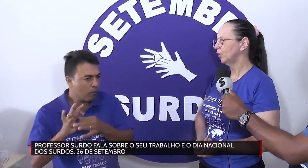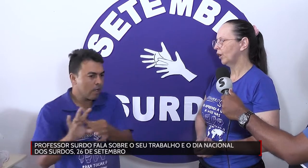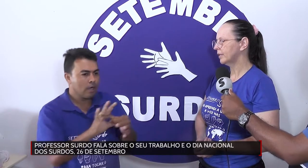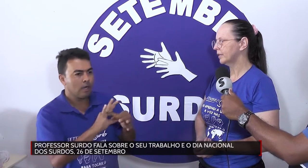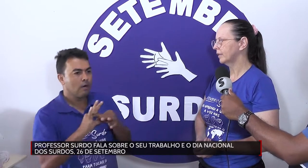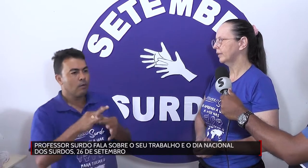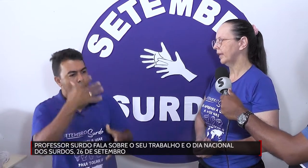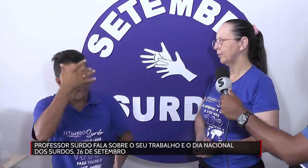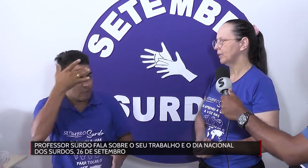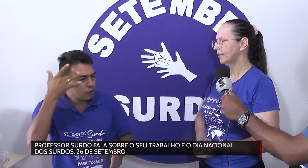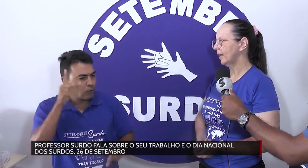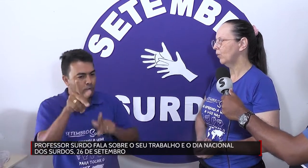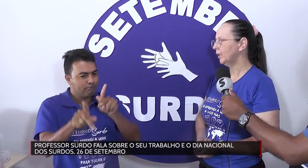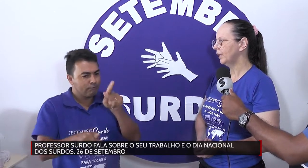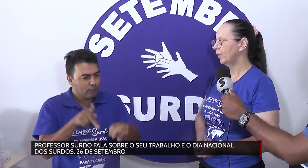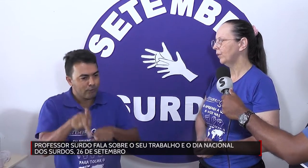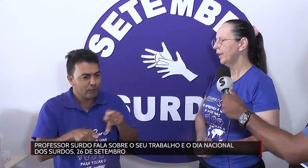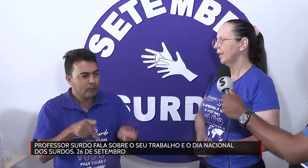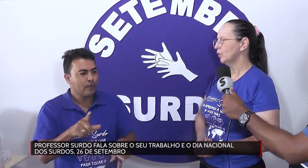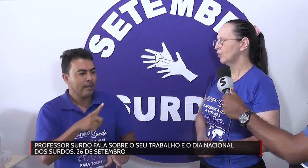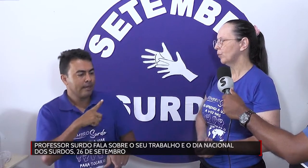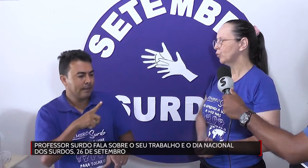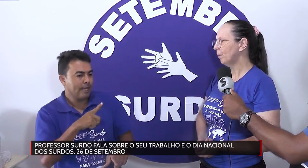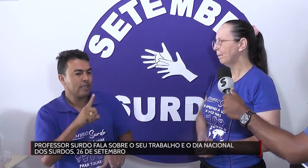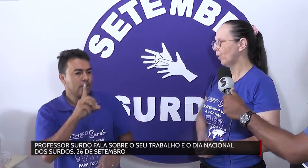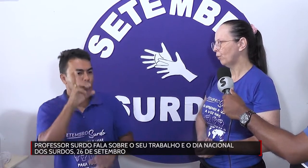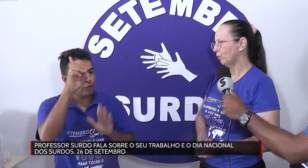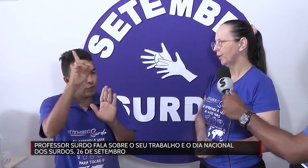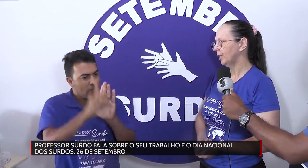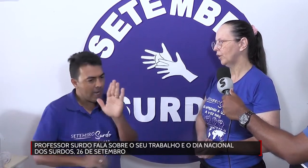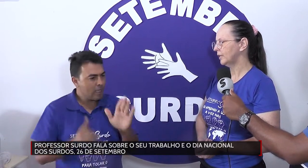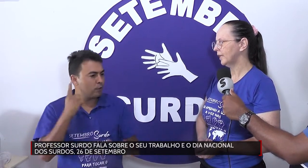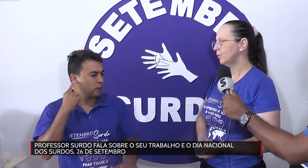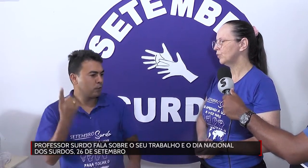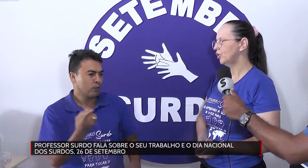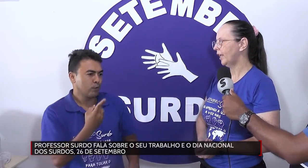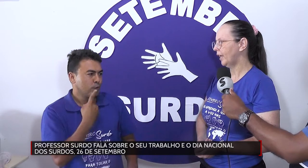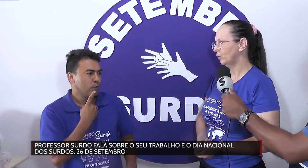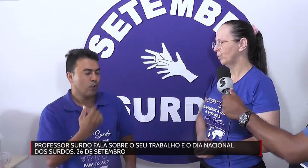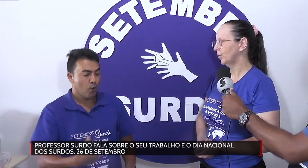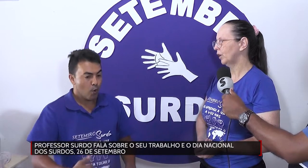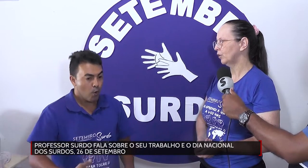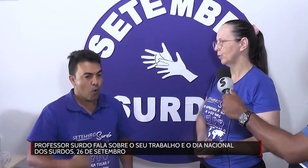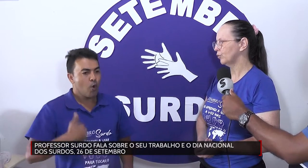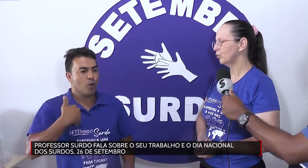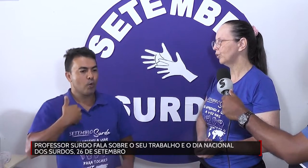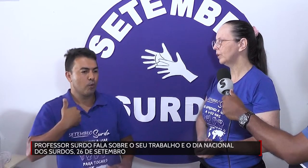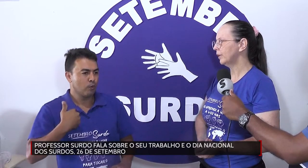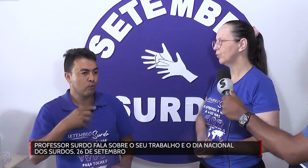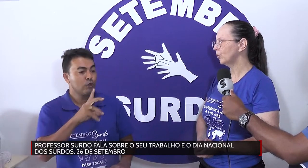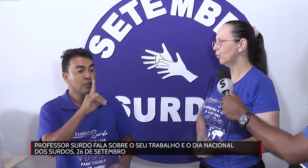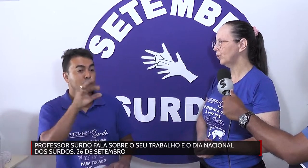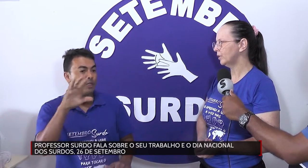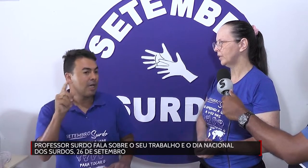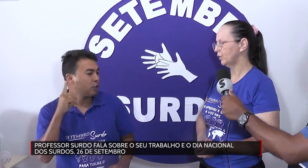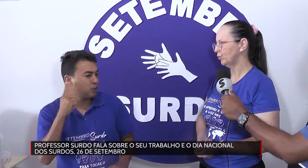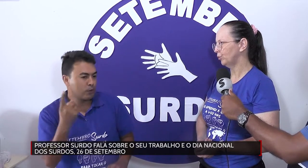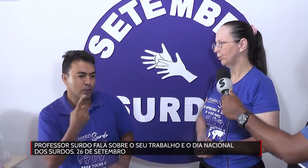Nós temos essa união, nós somos um povo, e nós temos direito, porque nós somos surdos e temos orgulho de ser surdo.